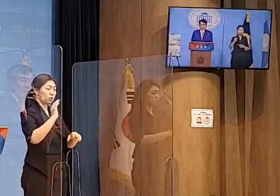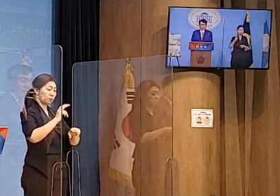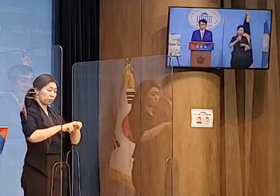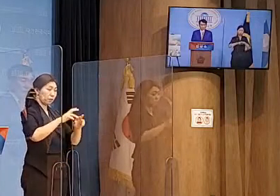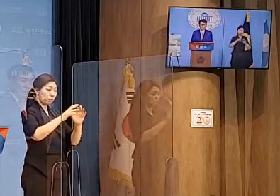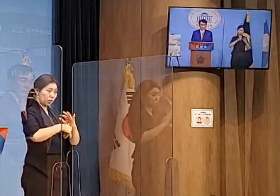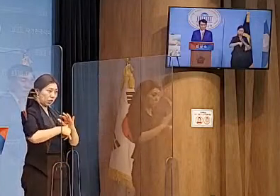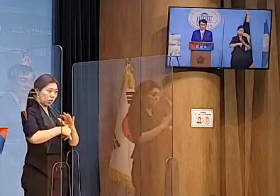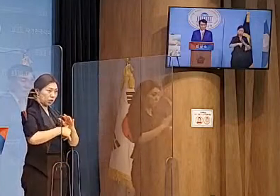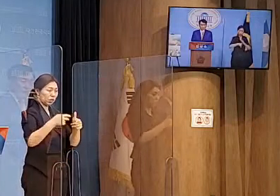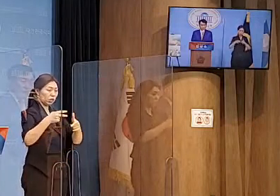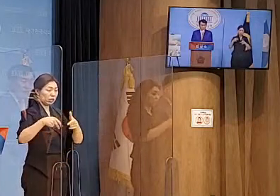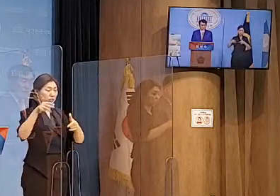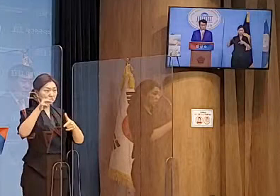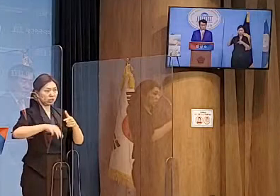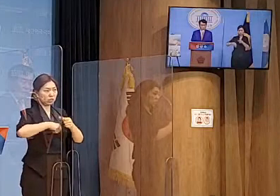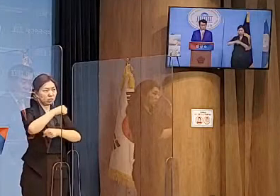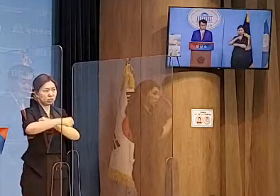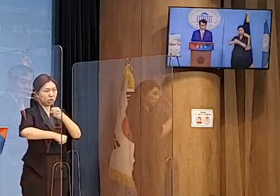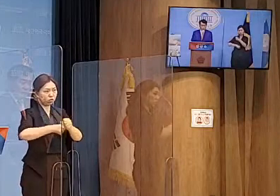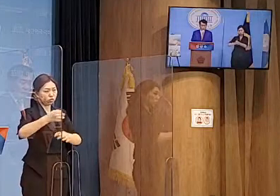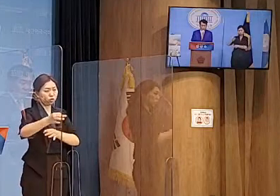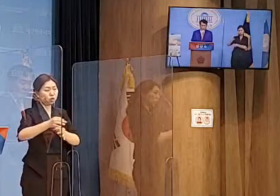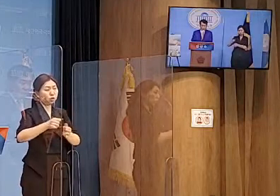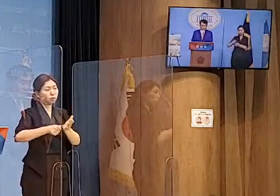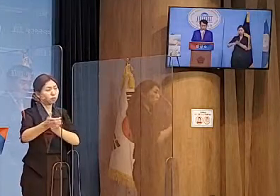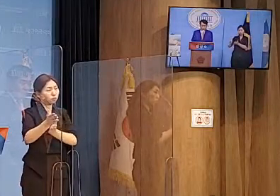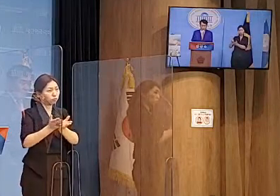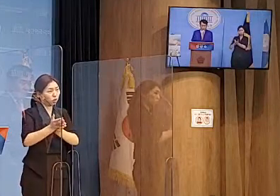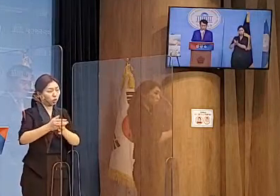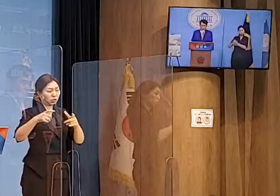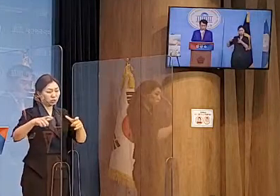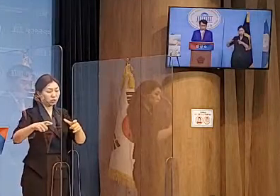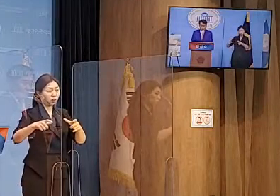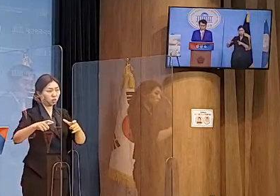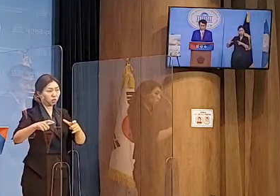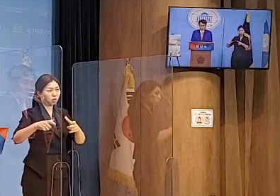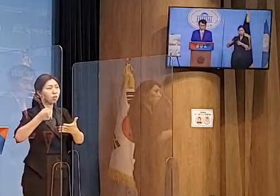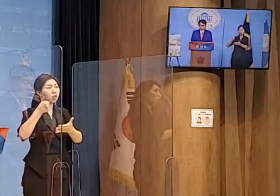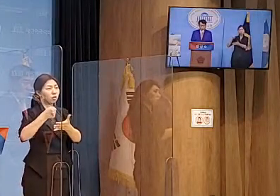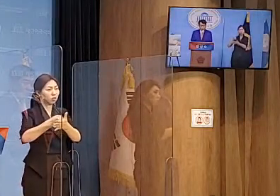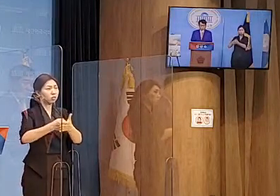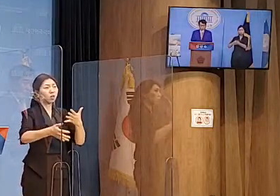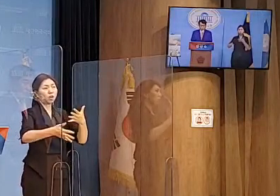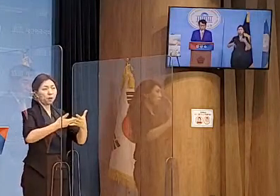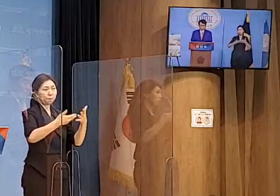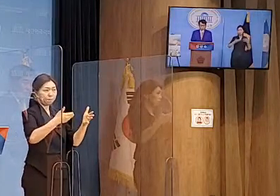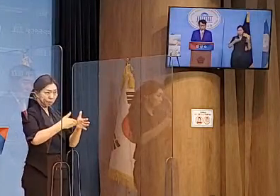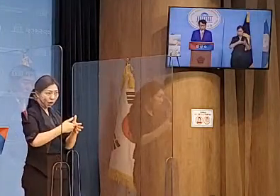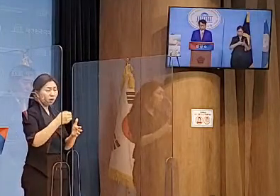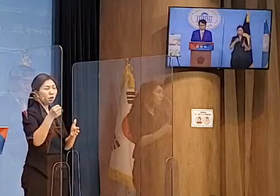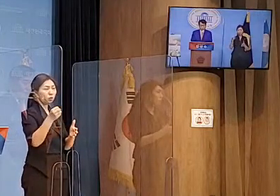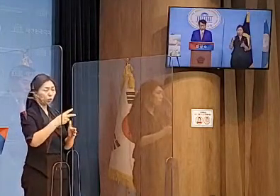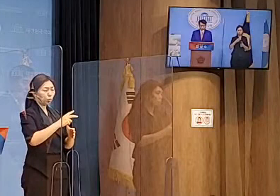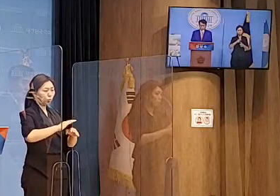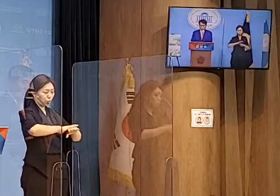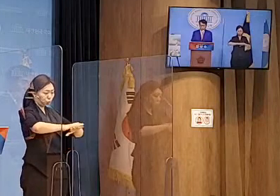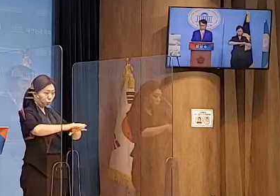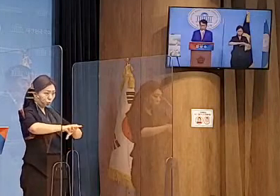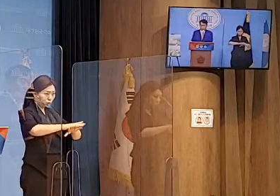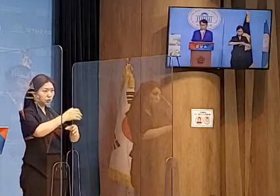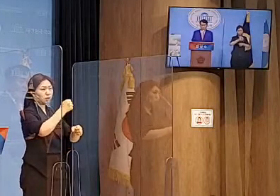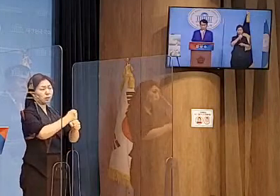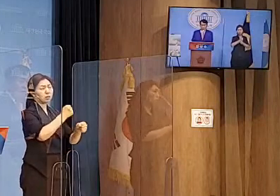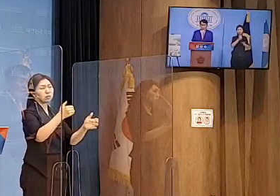경제자유구역으로 지정을 하고 또 인프라를 구축을 하고